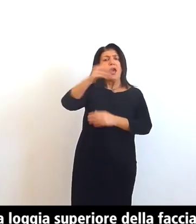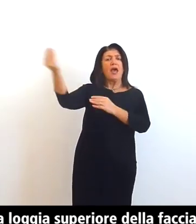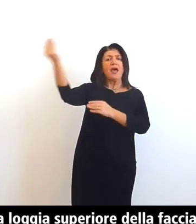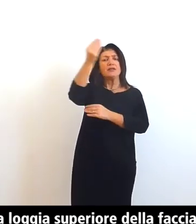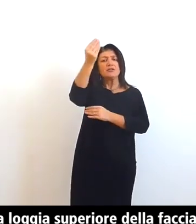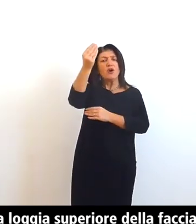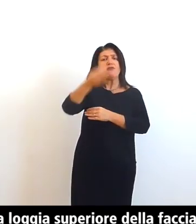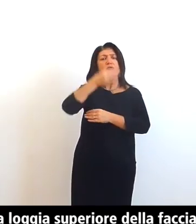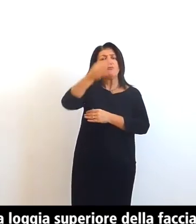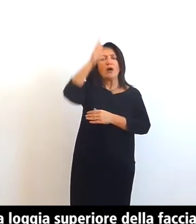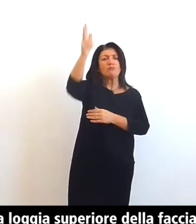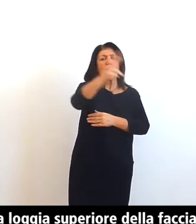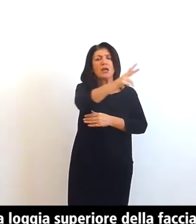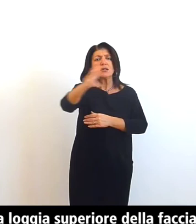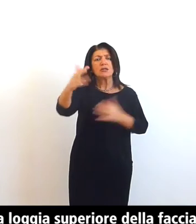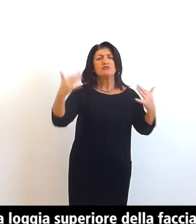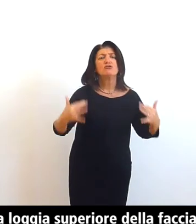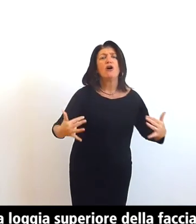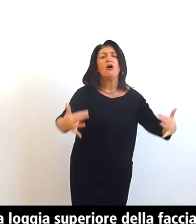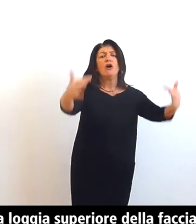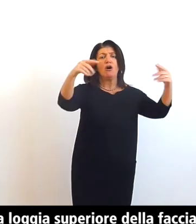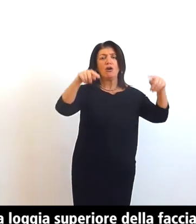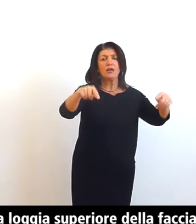le cariche pubbliche potevano interloquire con la folla